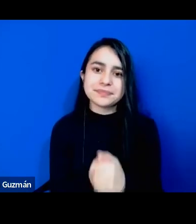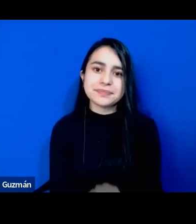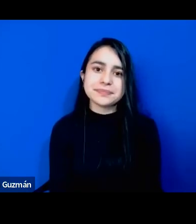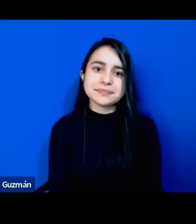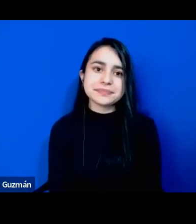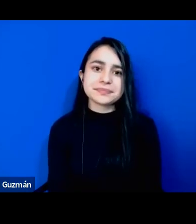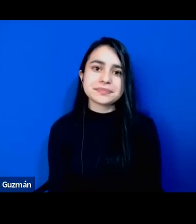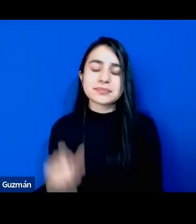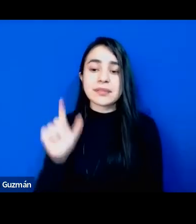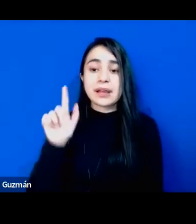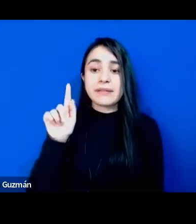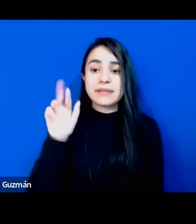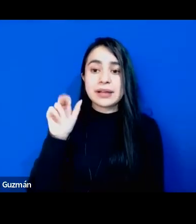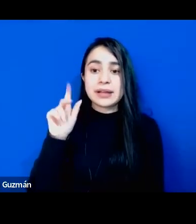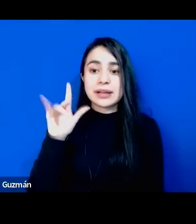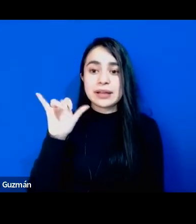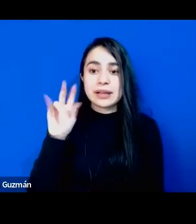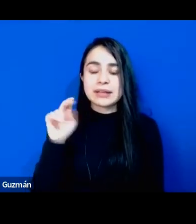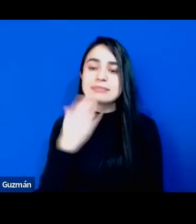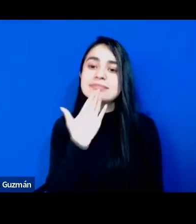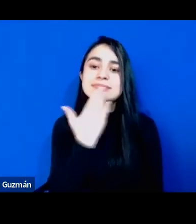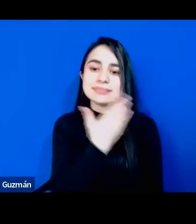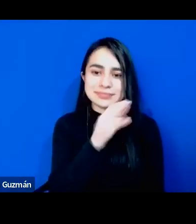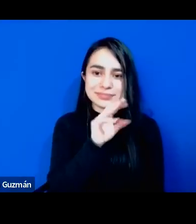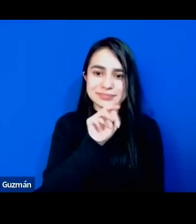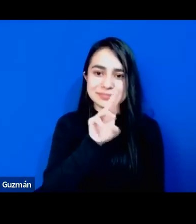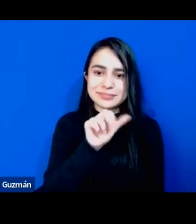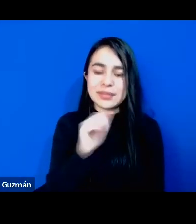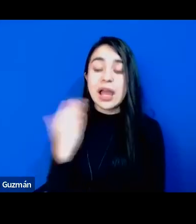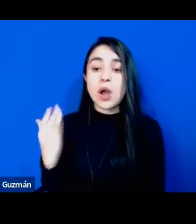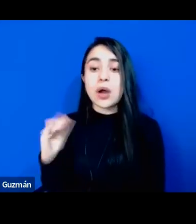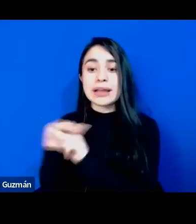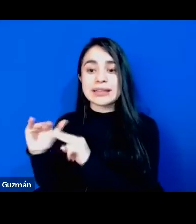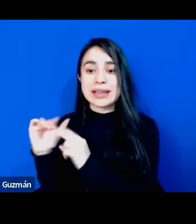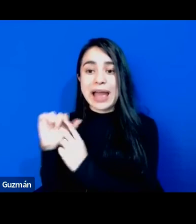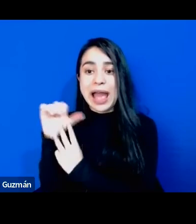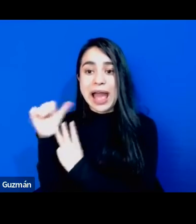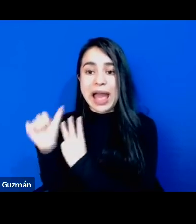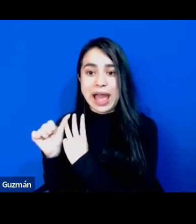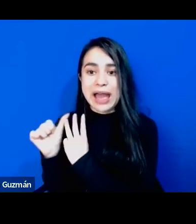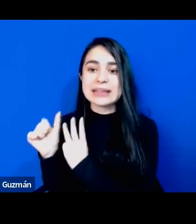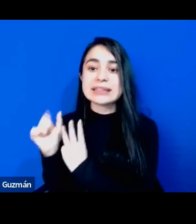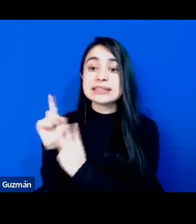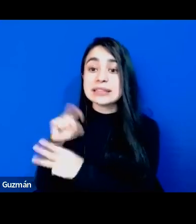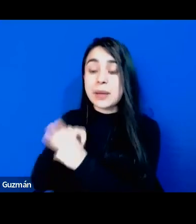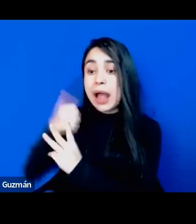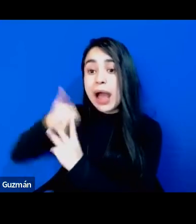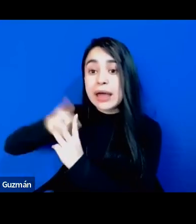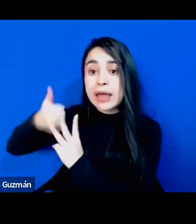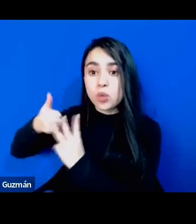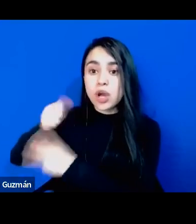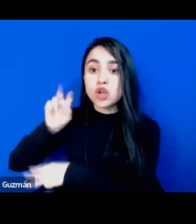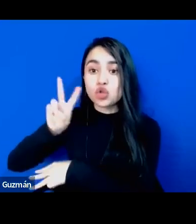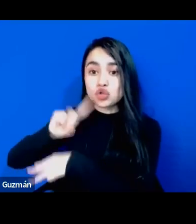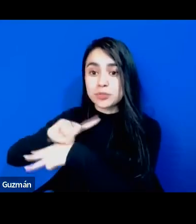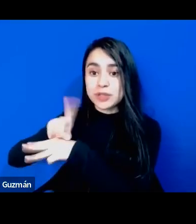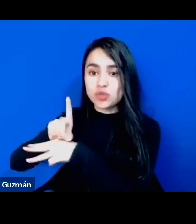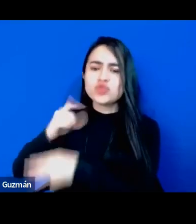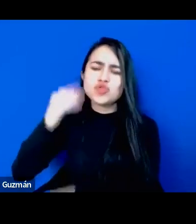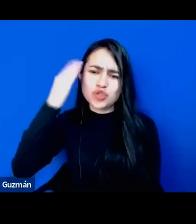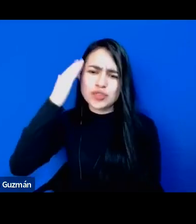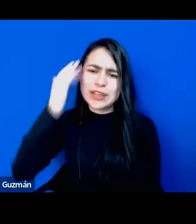Muchas gracias, Mara. Quisiéramos que nuestras invitadas en dos minutos pudieran, yo sé que es poco tiempo,